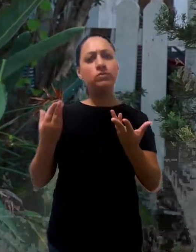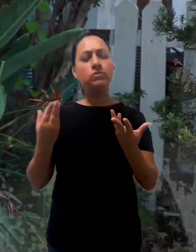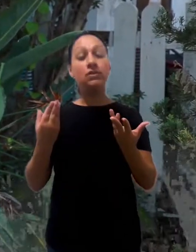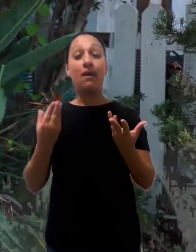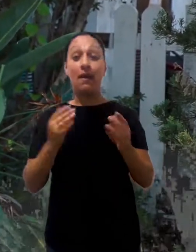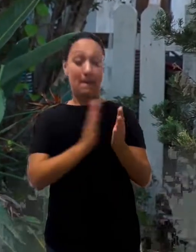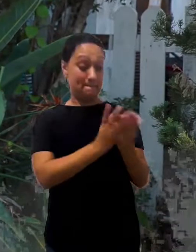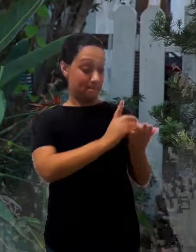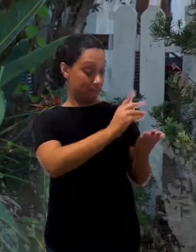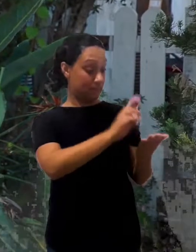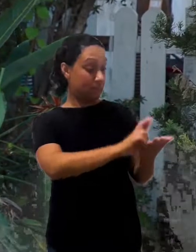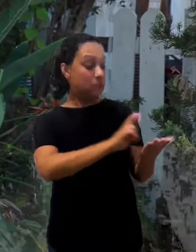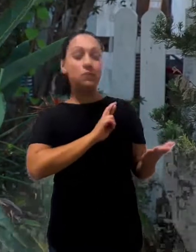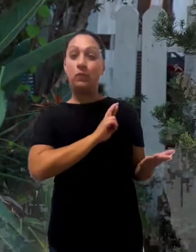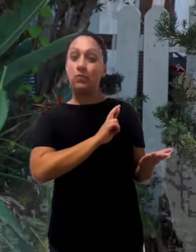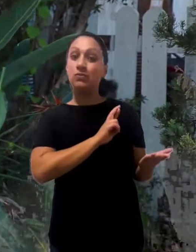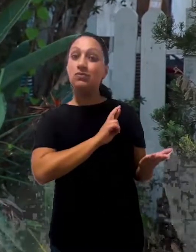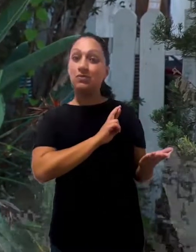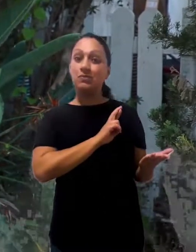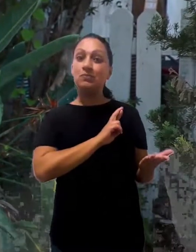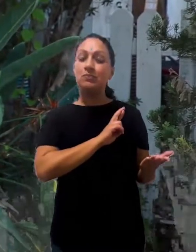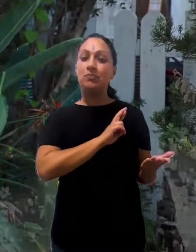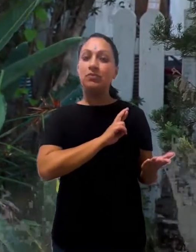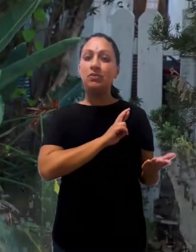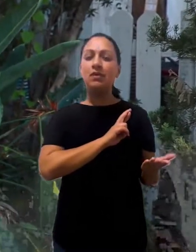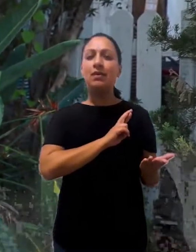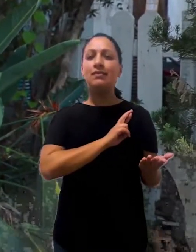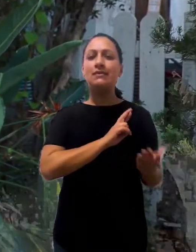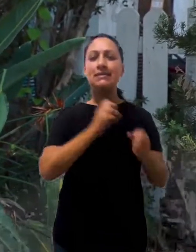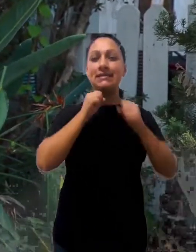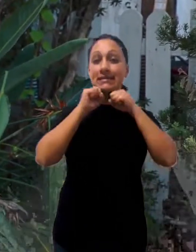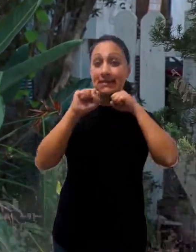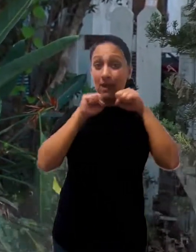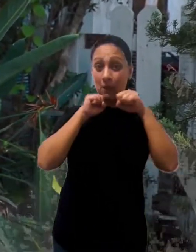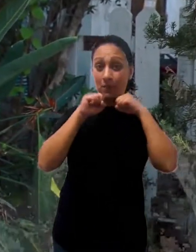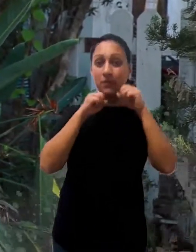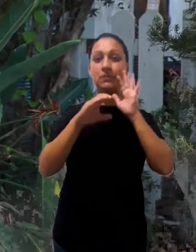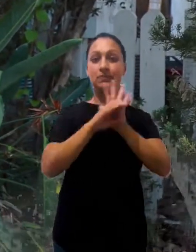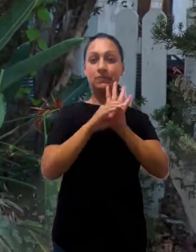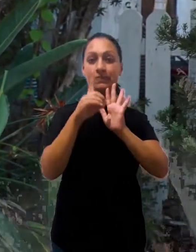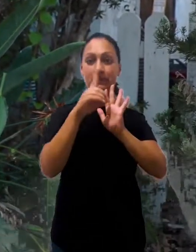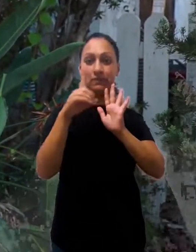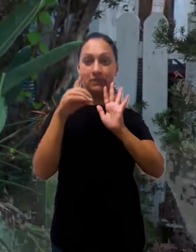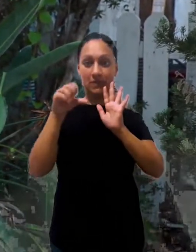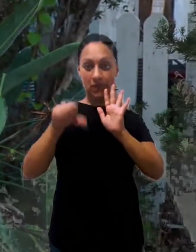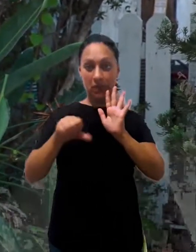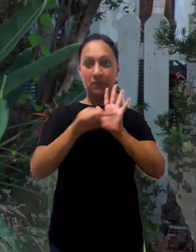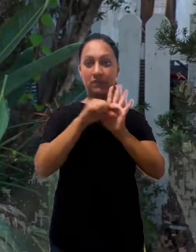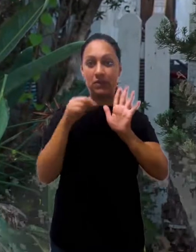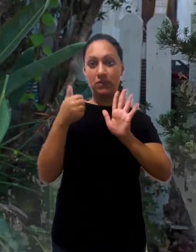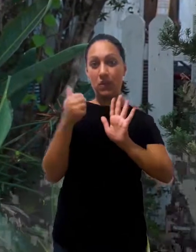Senhor vai nos trazer a resposta para esta pergunta. O Salmo 119, verso 11, nos diz assim,